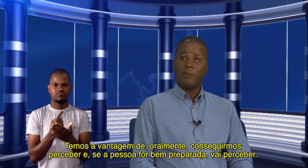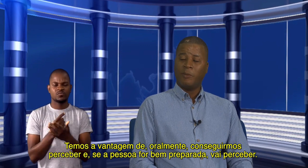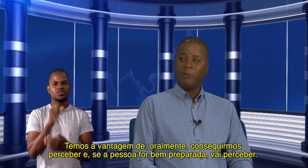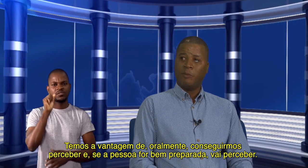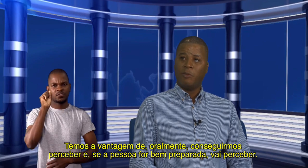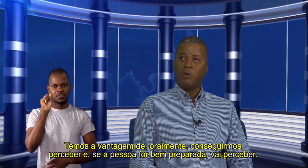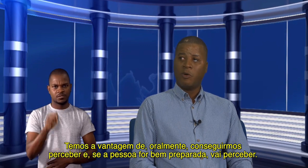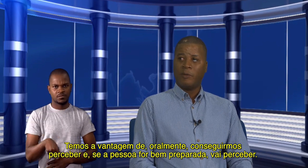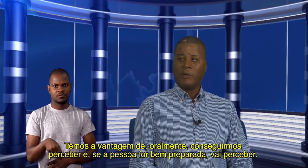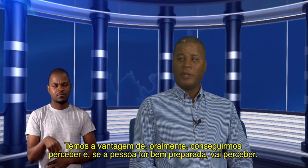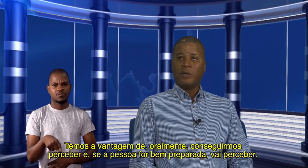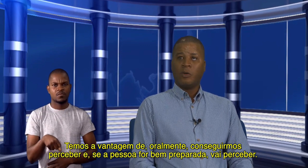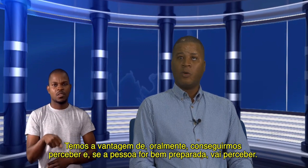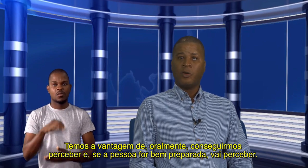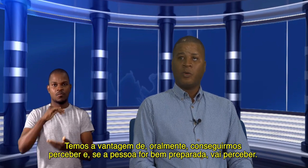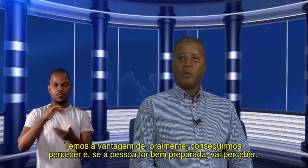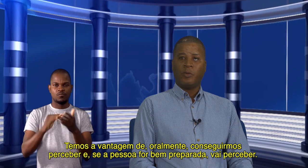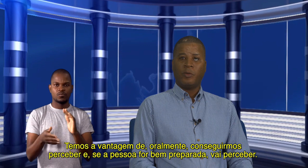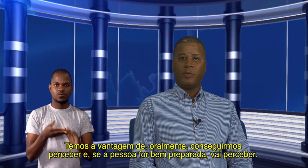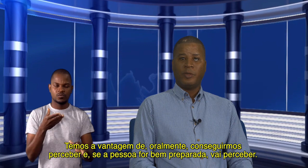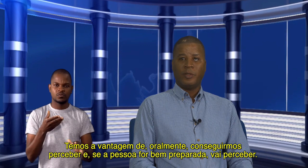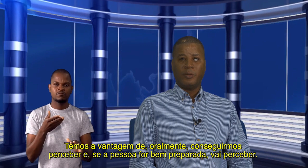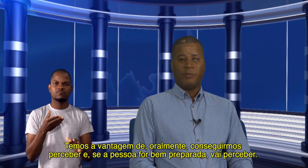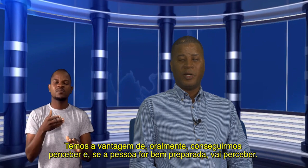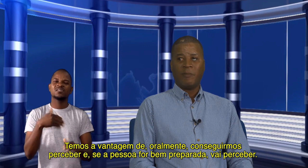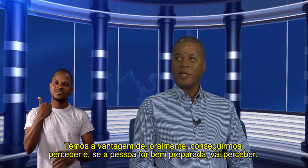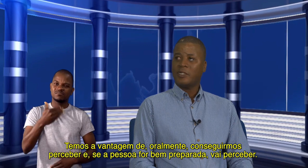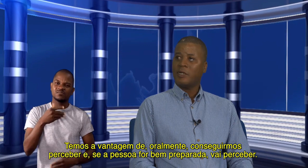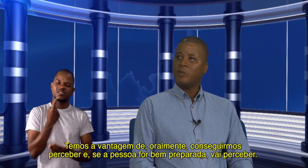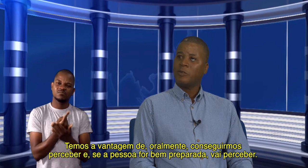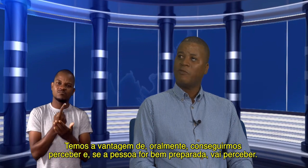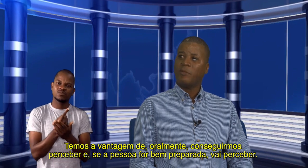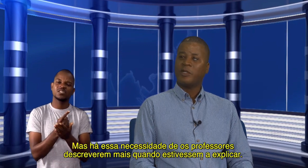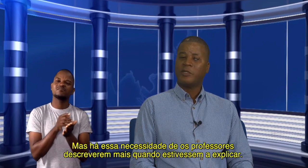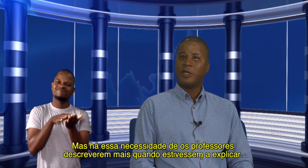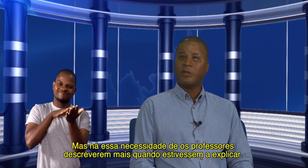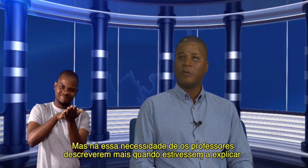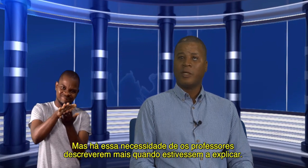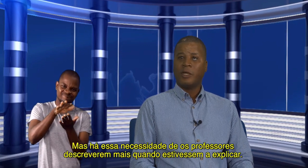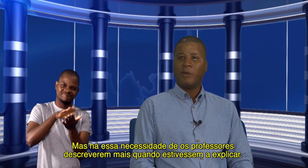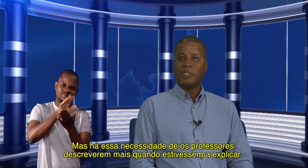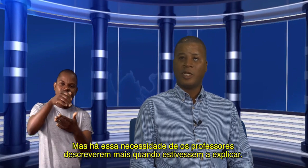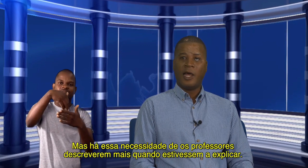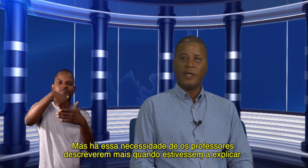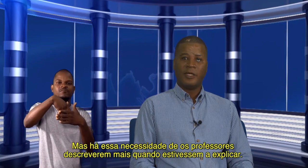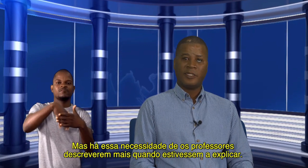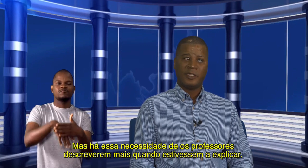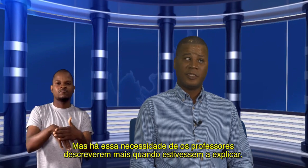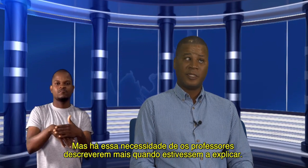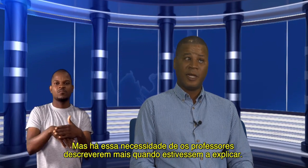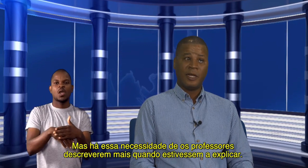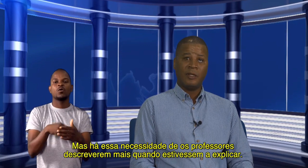preparação, vai percebendo. Mas, há essa necessidade